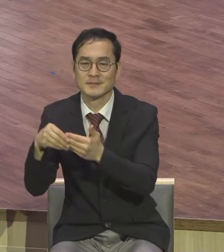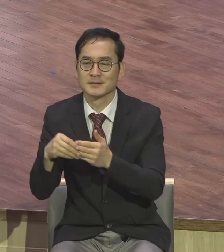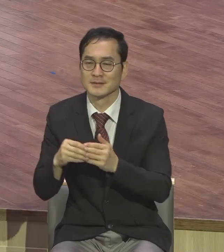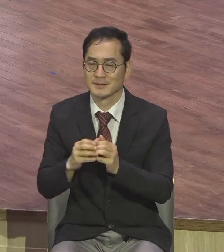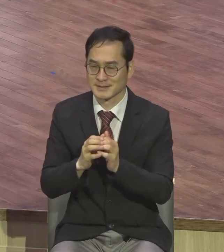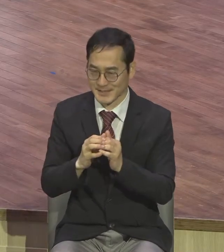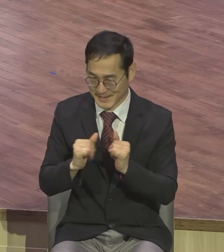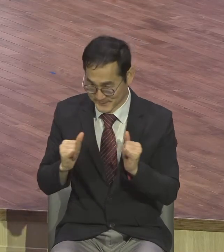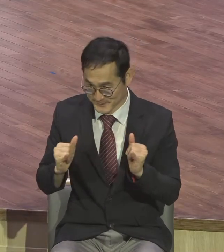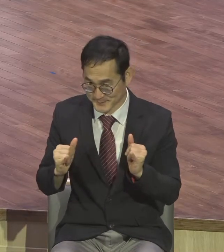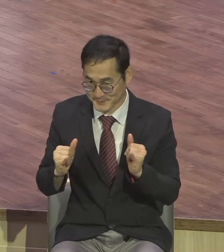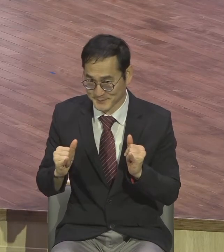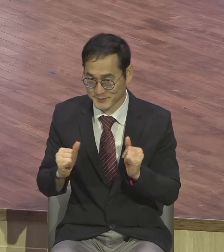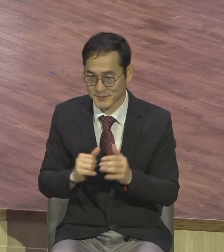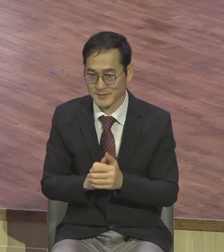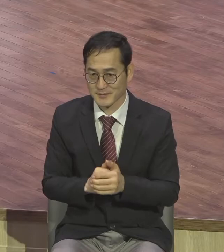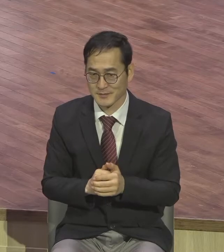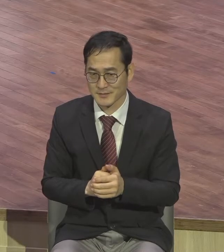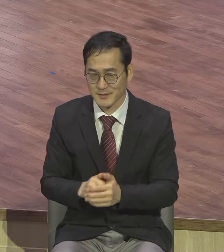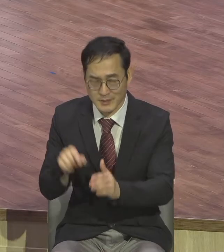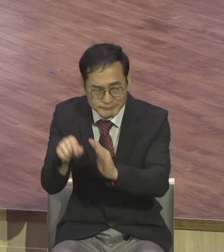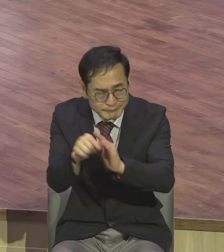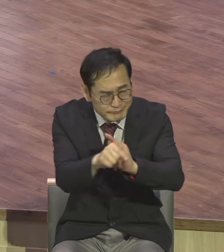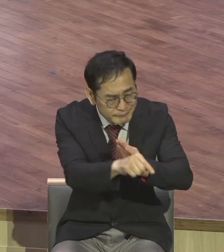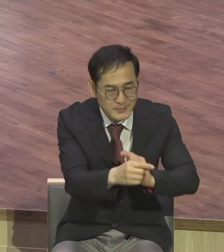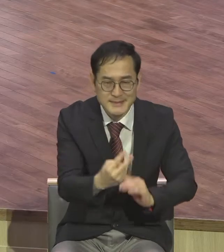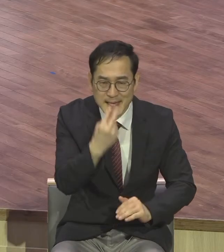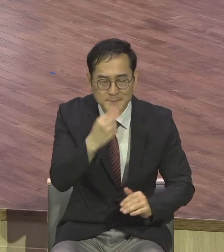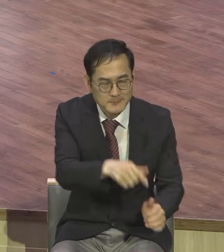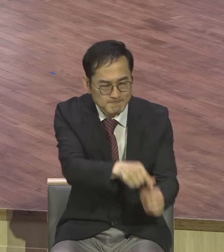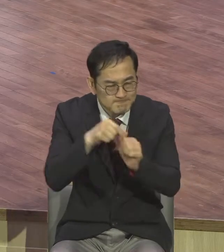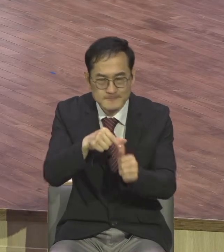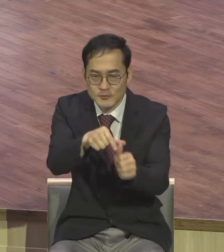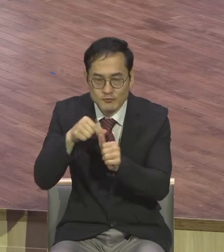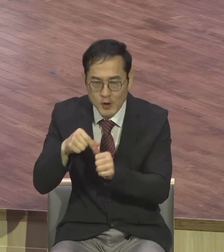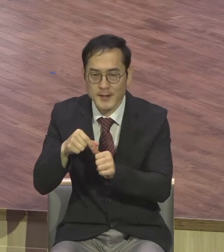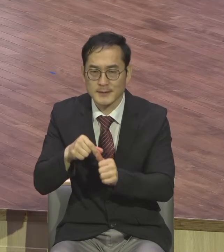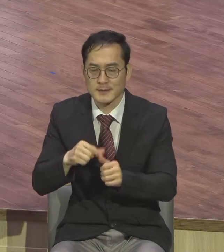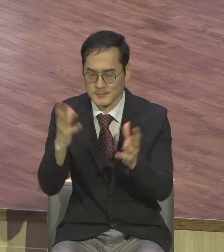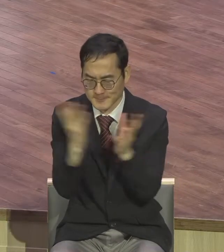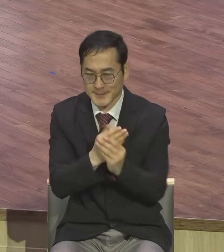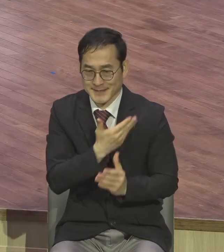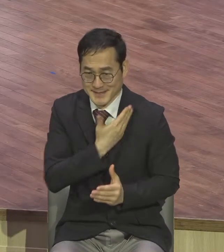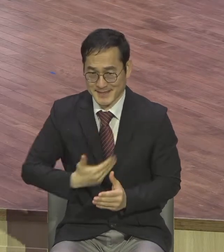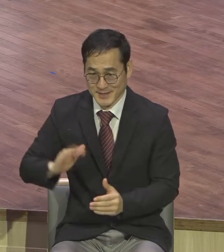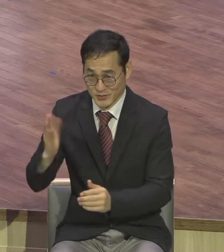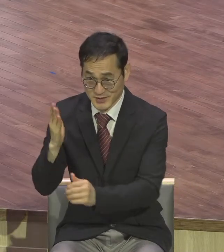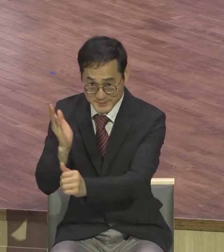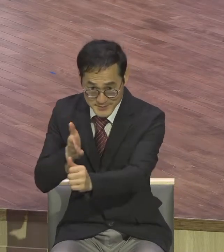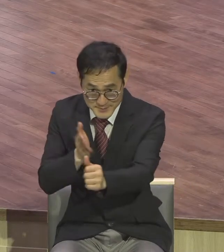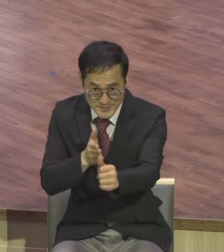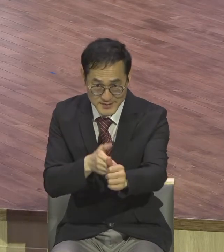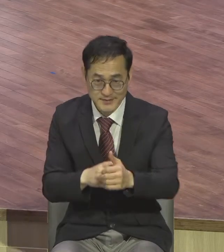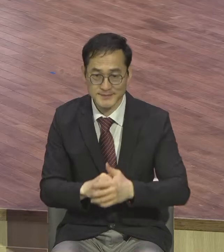생명 살리는 그리스도의 절대 제자들 다 되시기를 죄므로 축복합니다. 그럼 첫째로